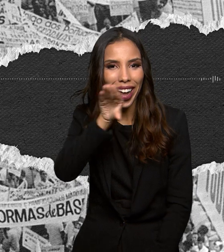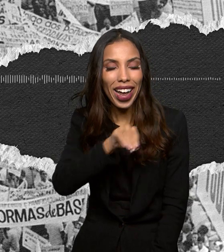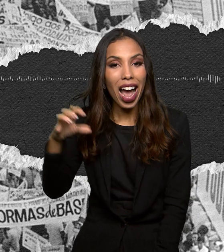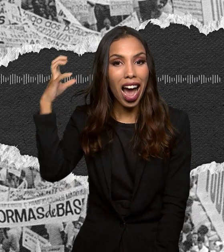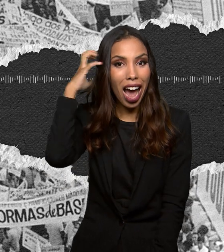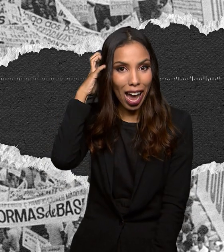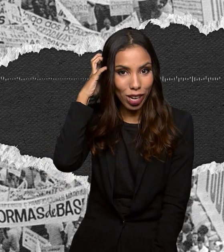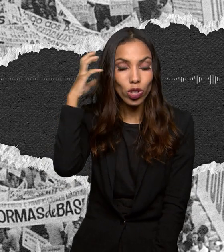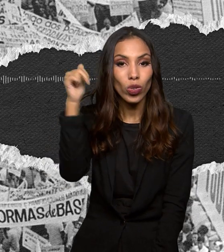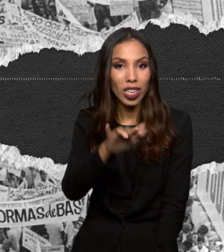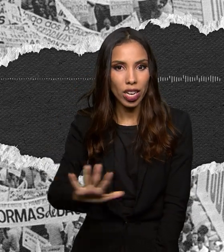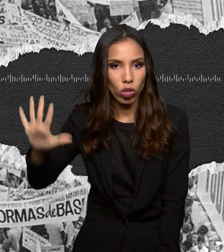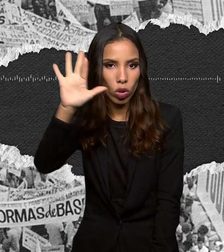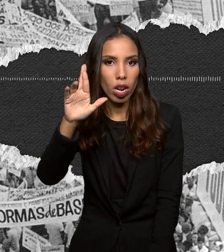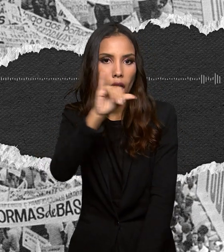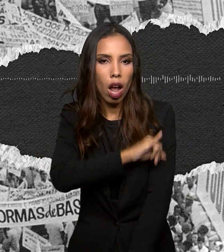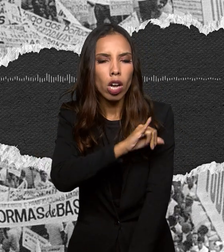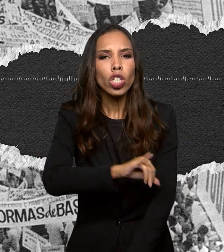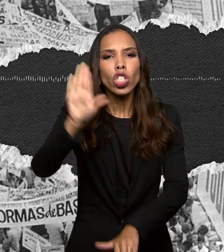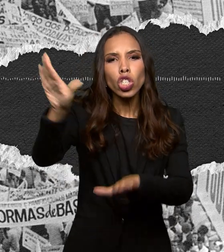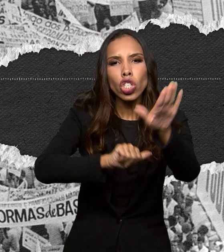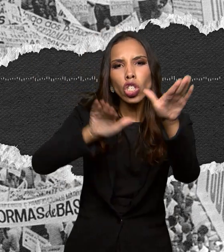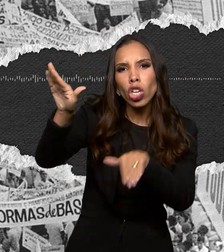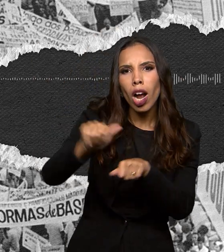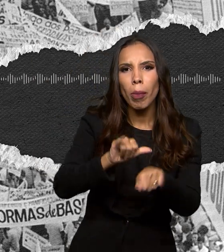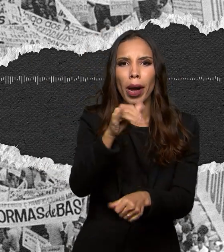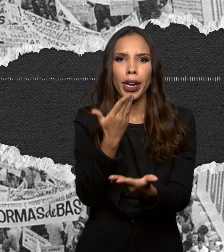ajudaram a convocar estudantes, trabalhadores, militares.